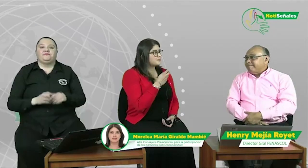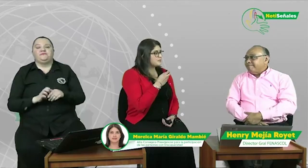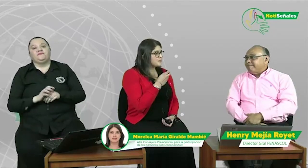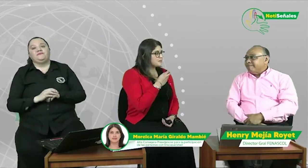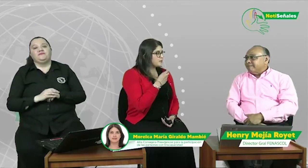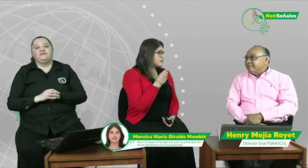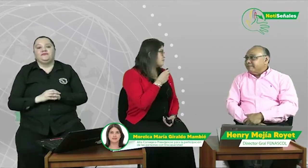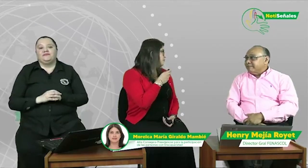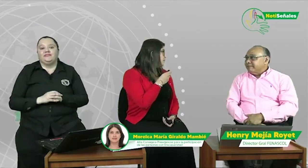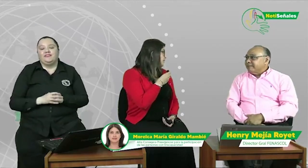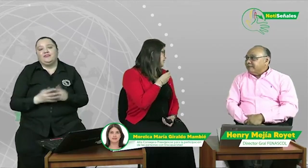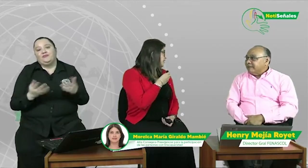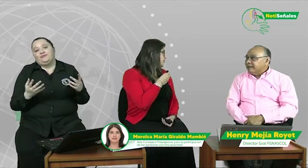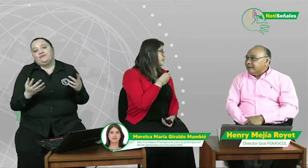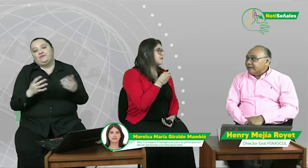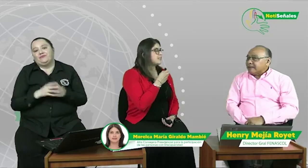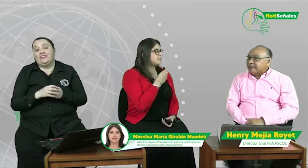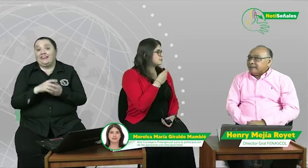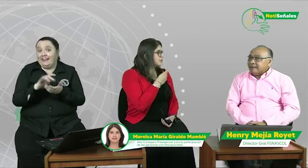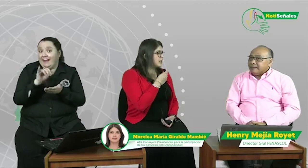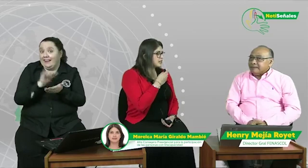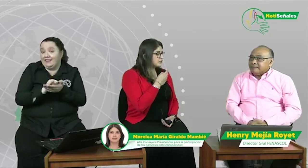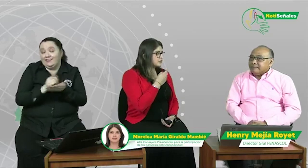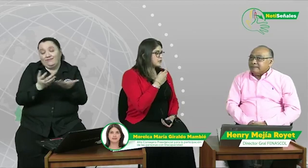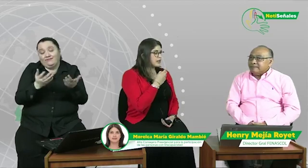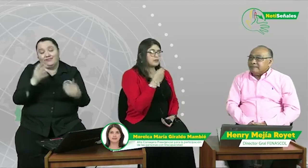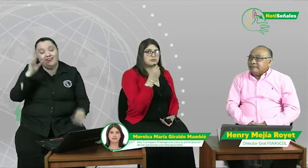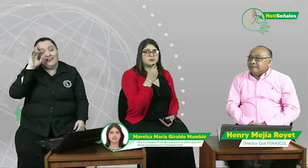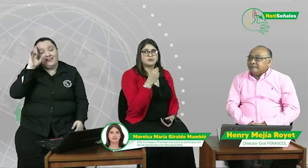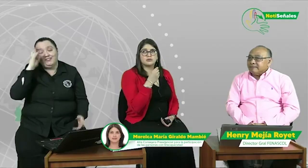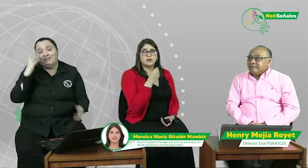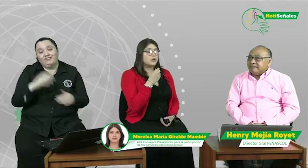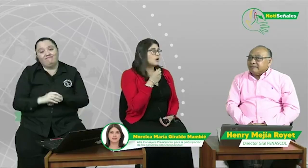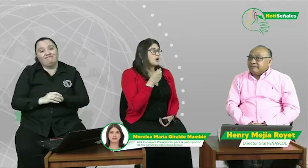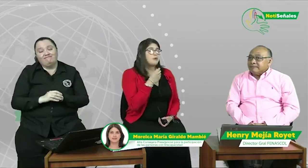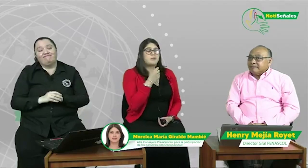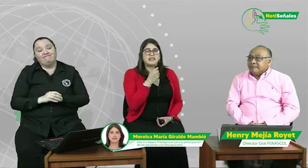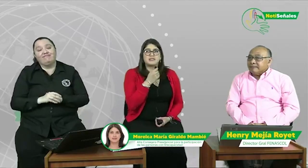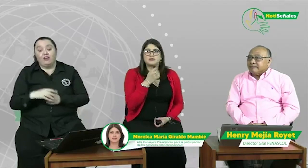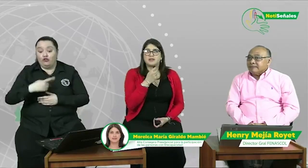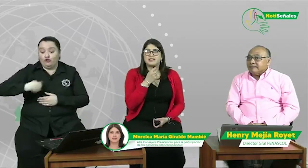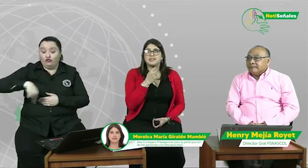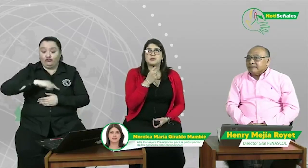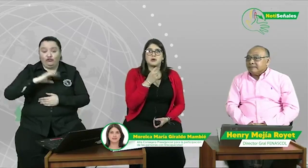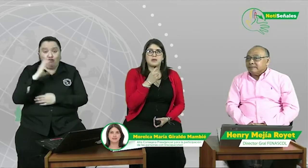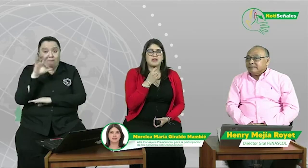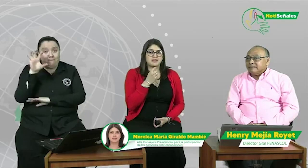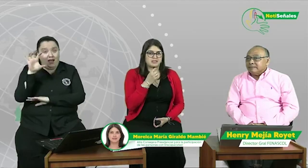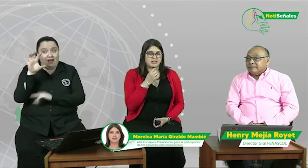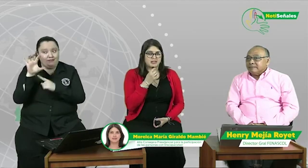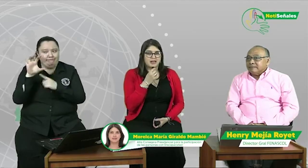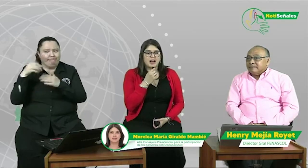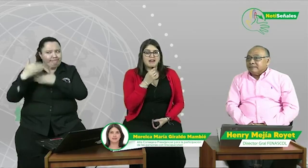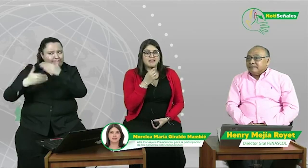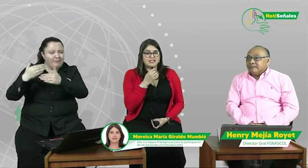Bueno, por ese lado, creo que tienes toda la razón. A nosotros, como país, nos falta todavía avanzar. A veces,